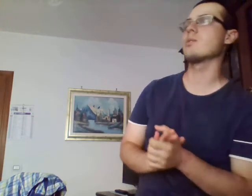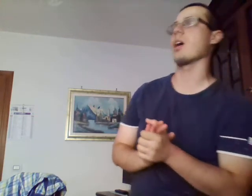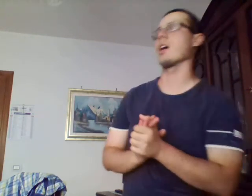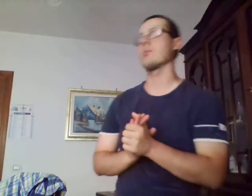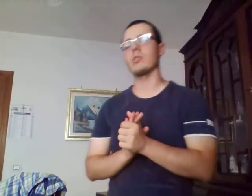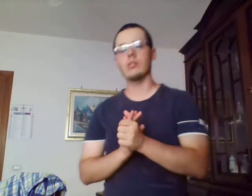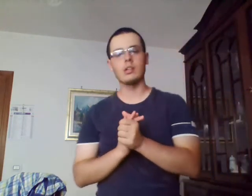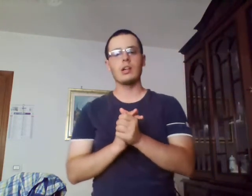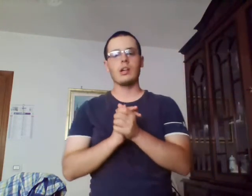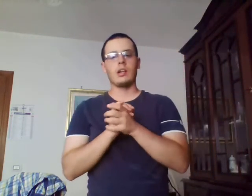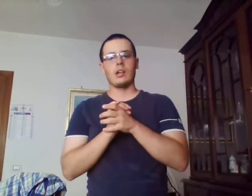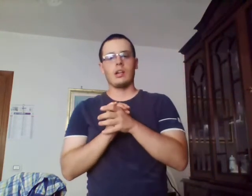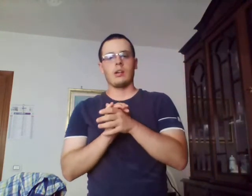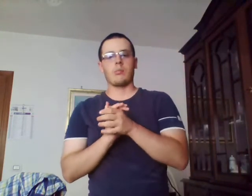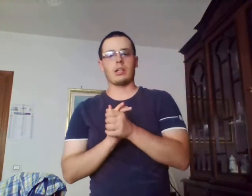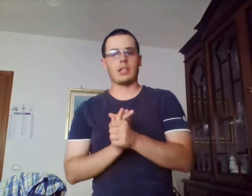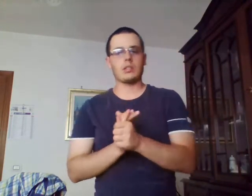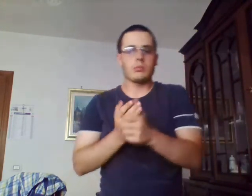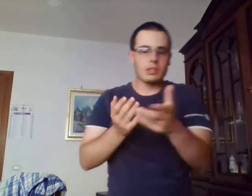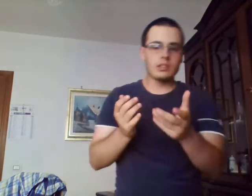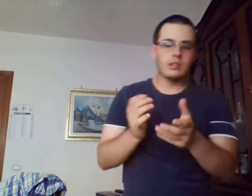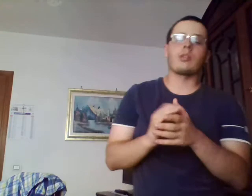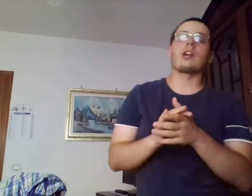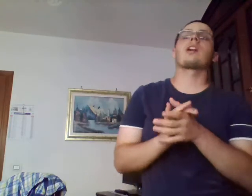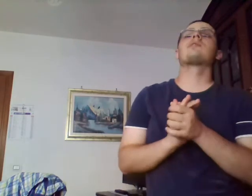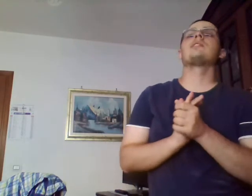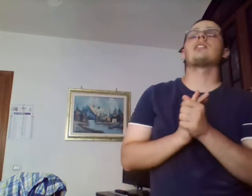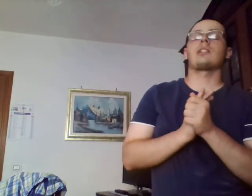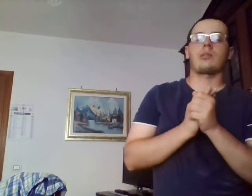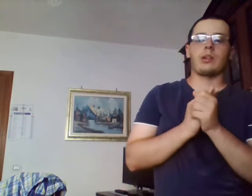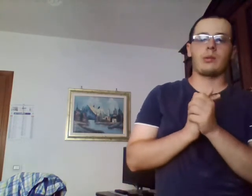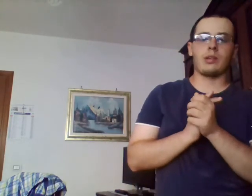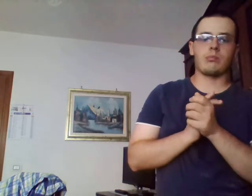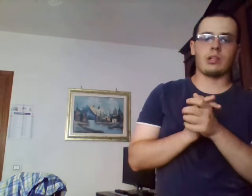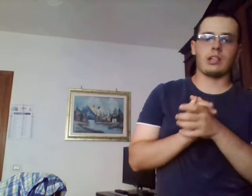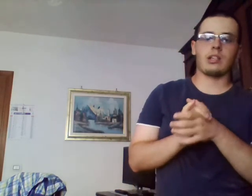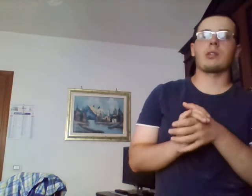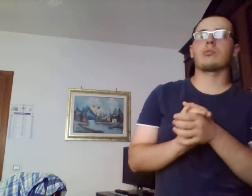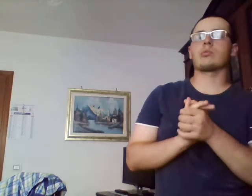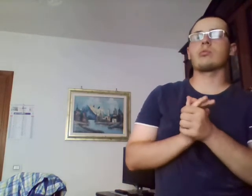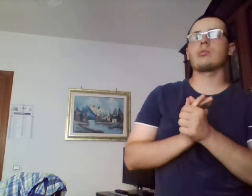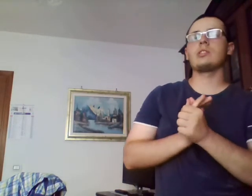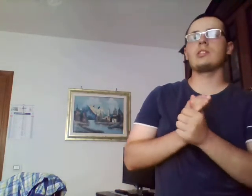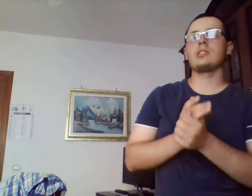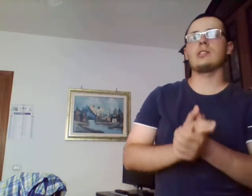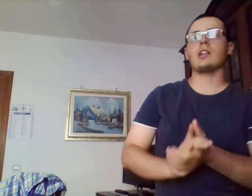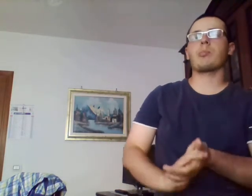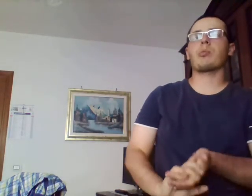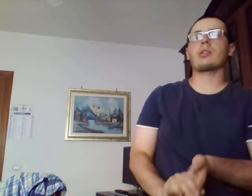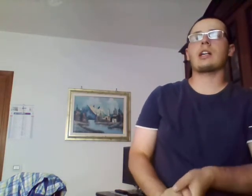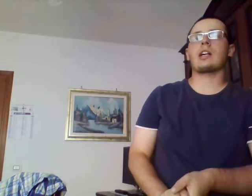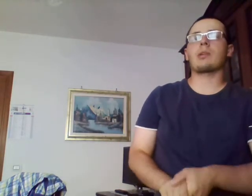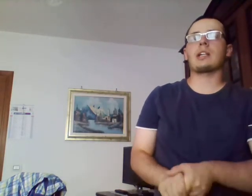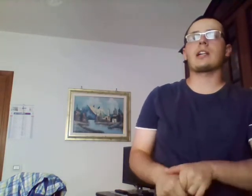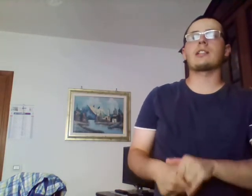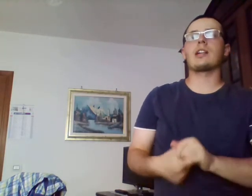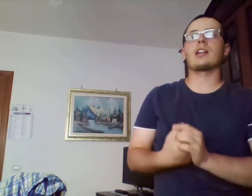diciamo, perché, come si dice, alla fine c'è sempre modo di apportare magari delle